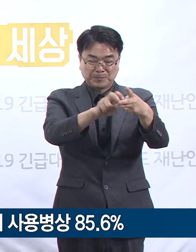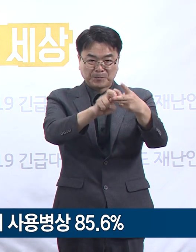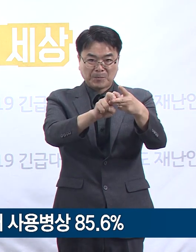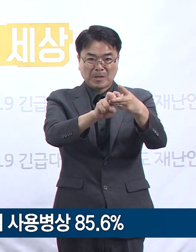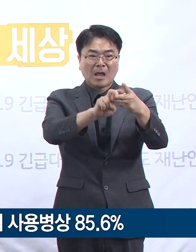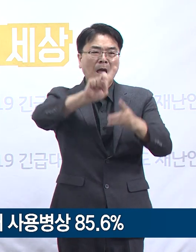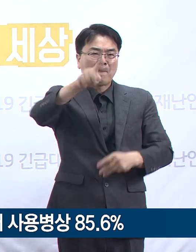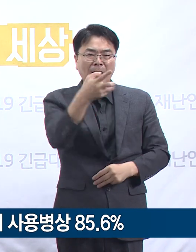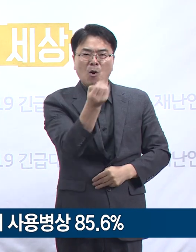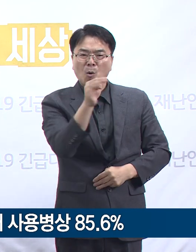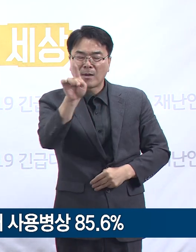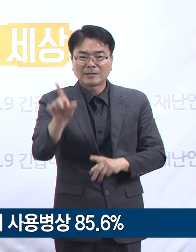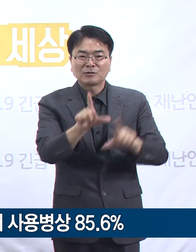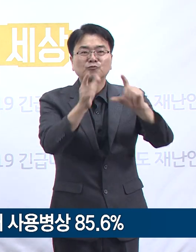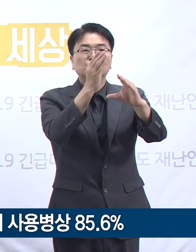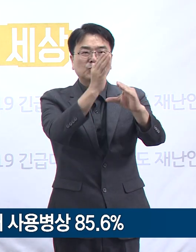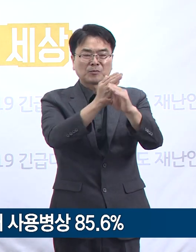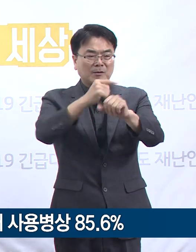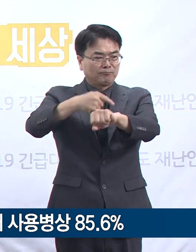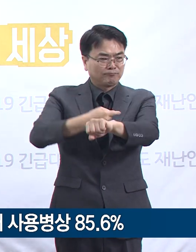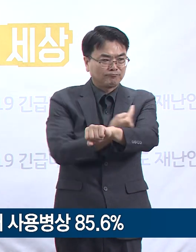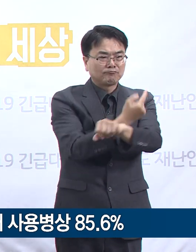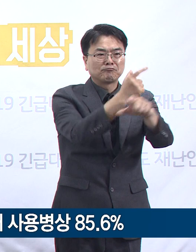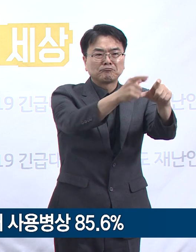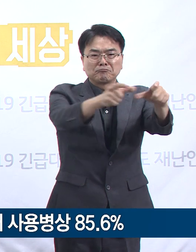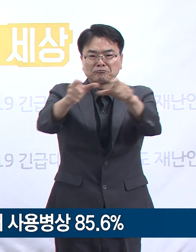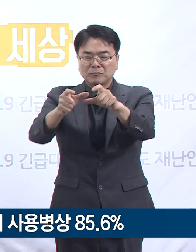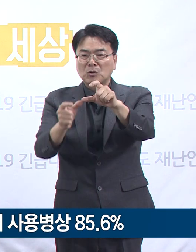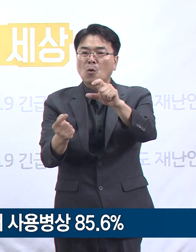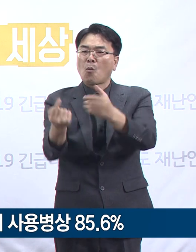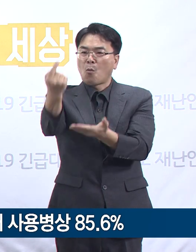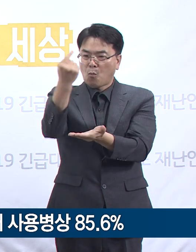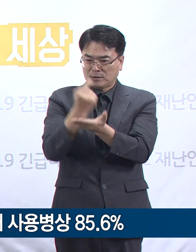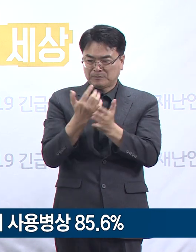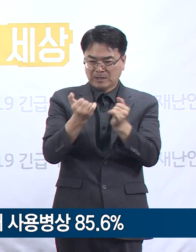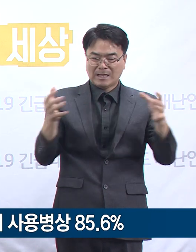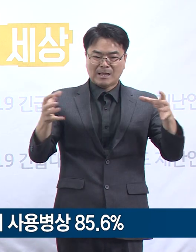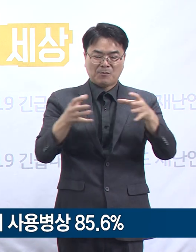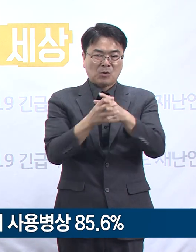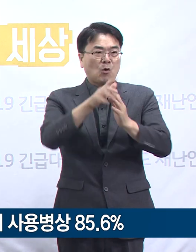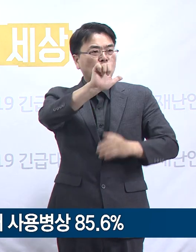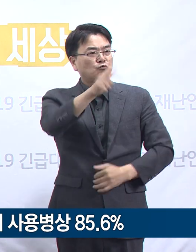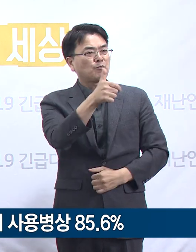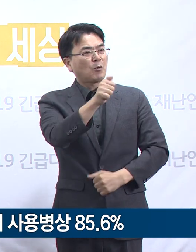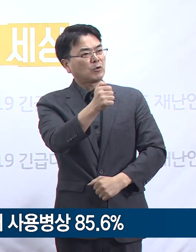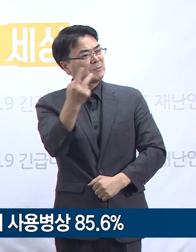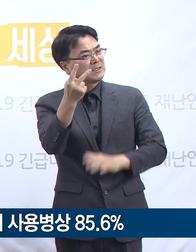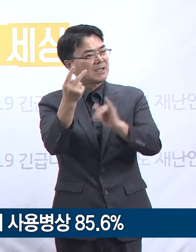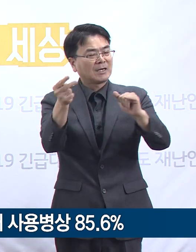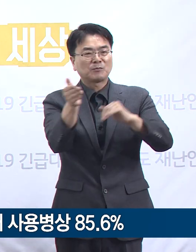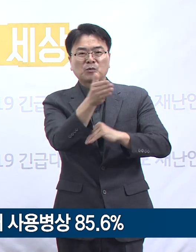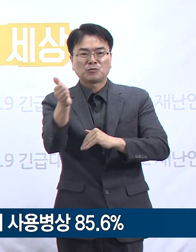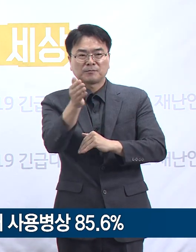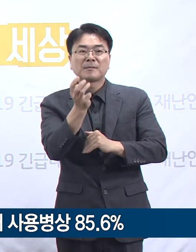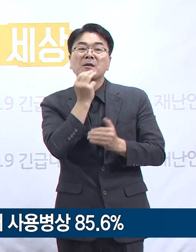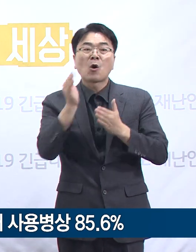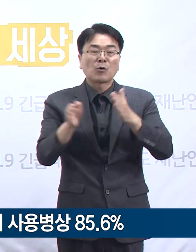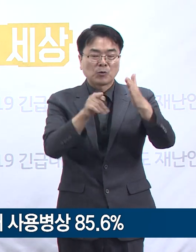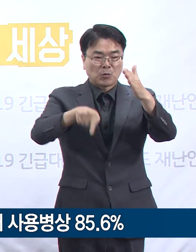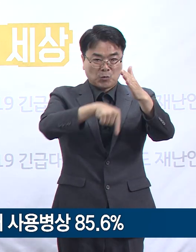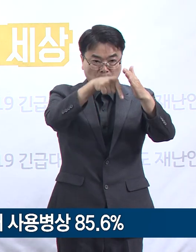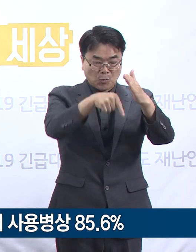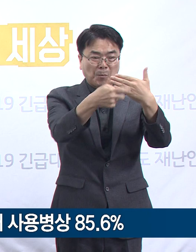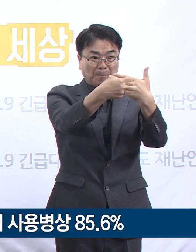생활하고 있고 타시도 및 외국인을 포함하여 총 625명의 확진자가 도내 의료기관